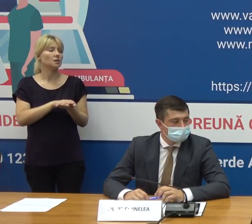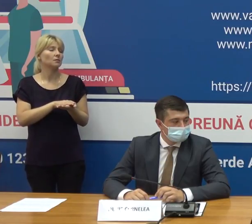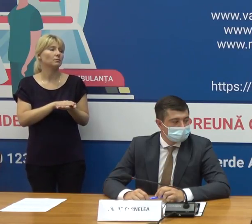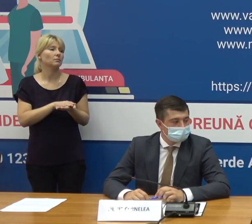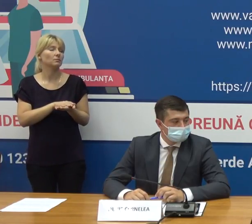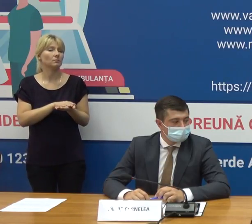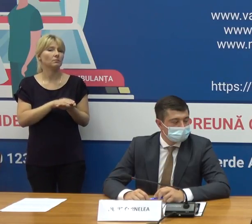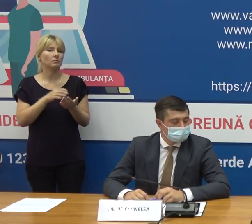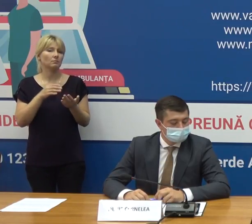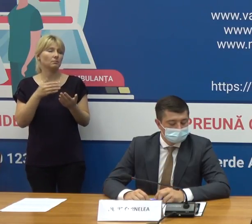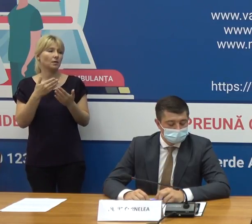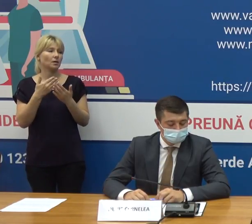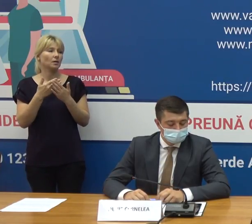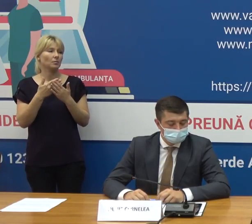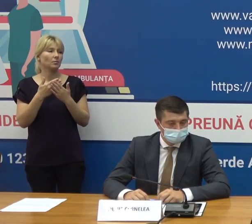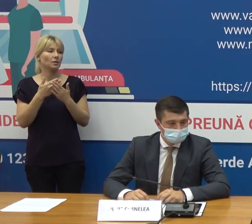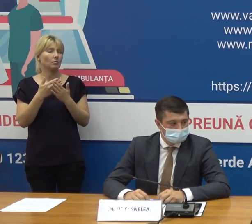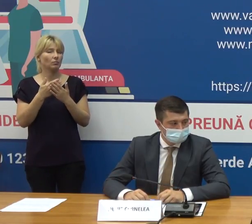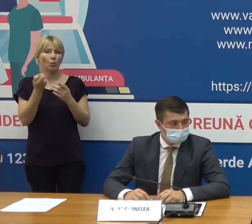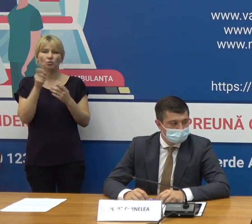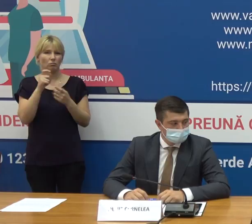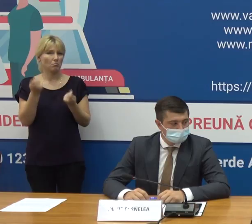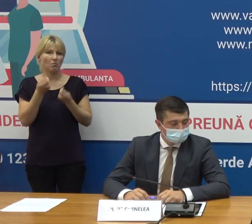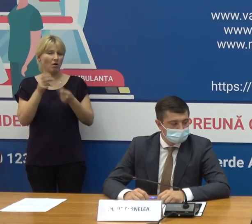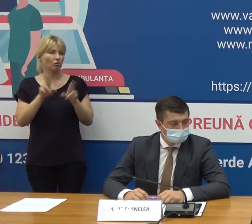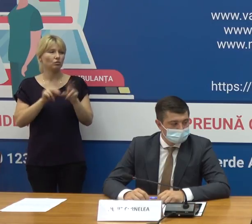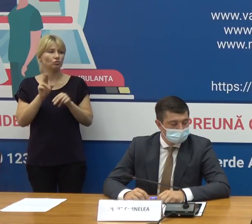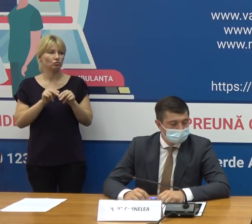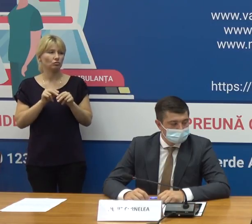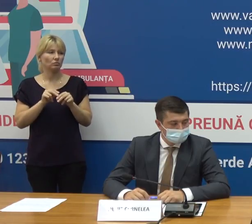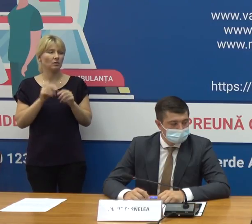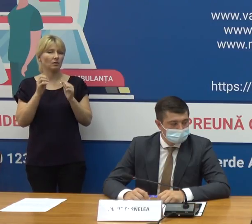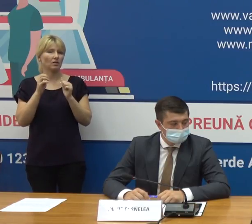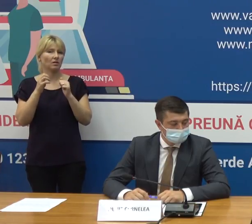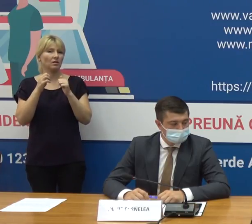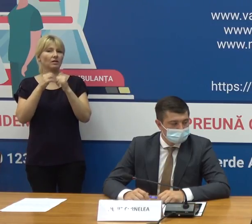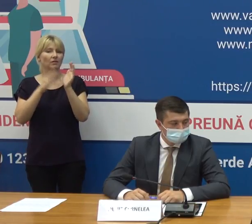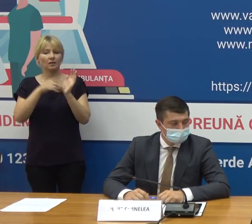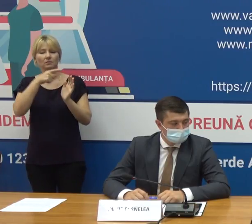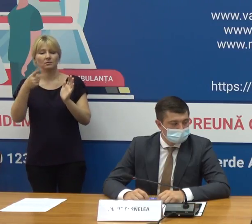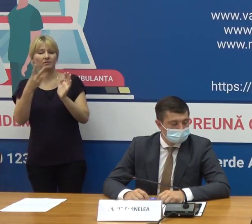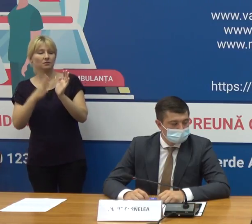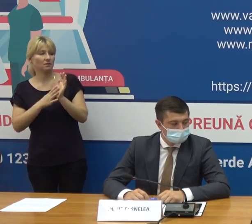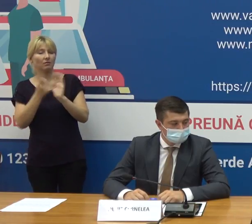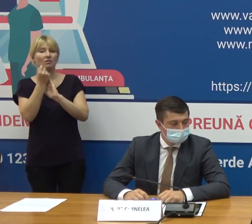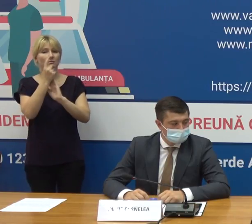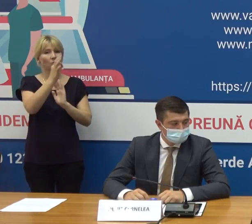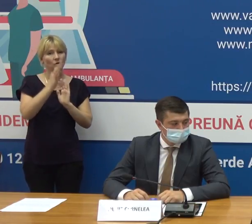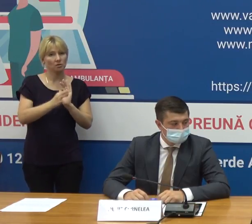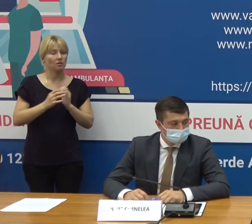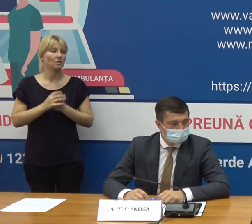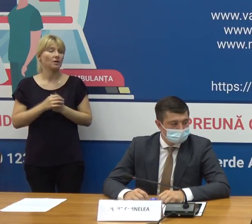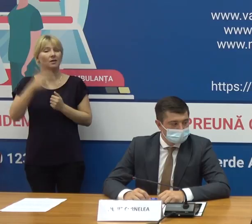o acoperire destul încă de joasă astfel că în grupul 19-29 noi avem 11%